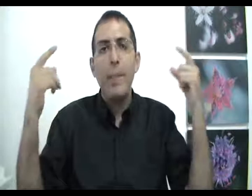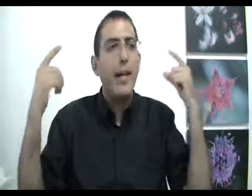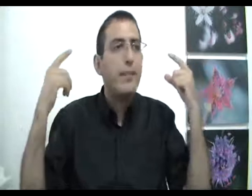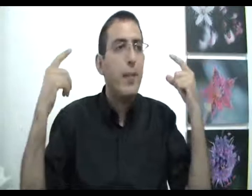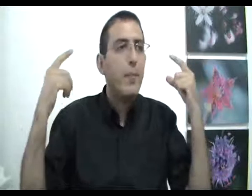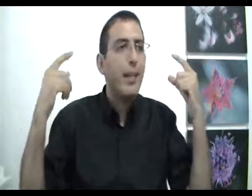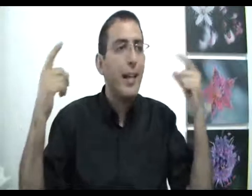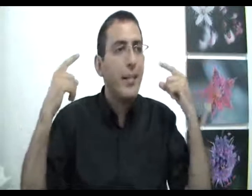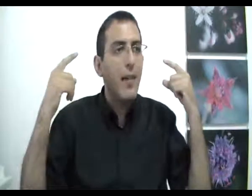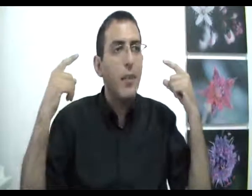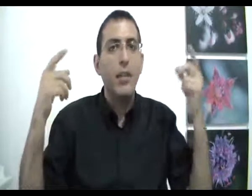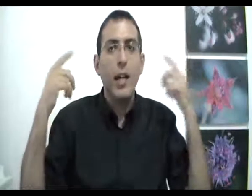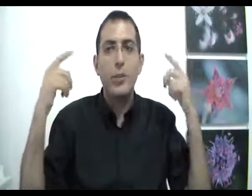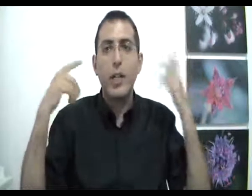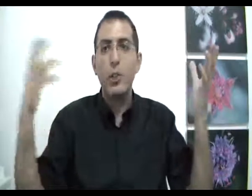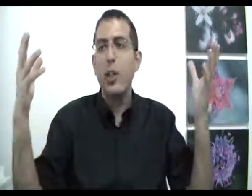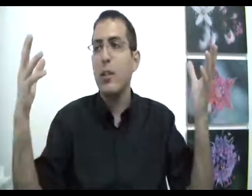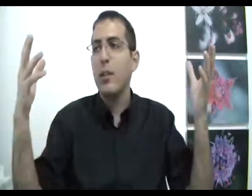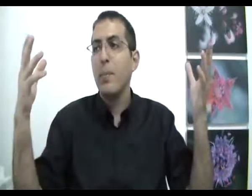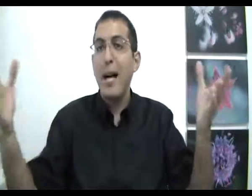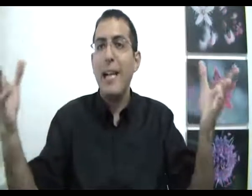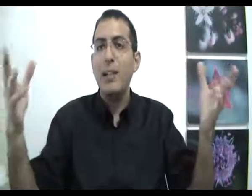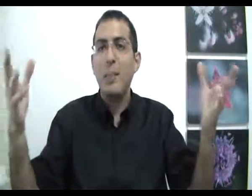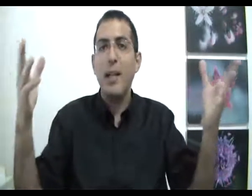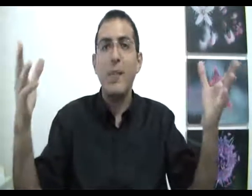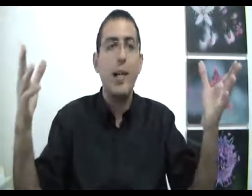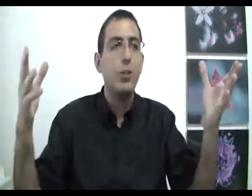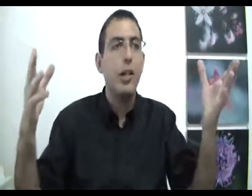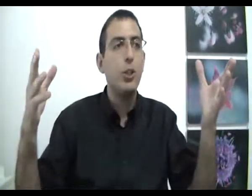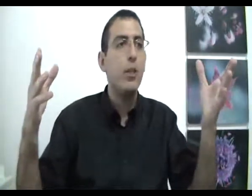בעצם קדם לרצון הראשון? מה היה שם? מה קדם לרצון הראשון?